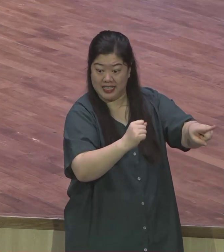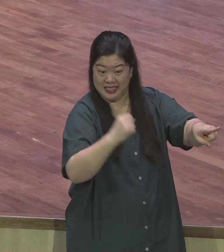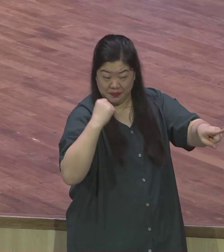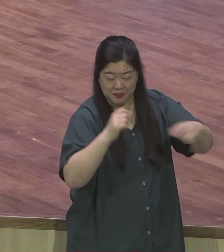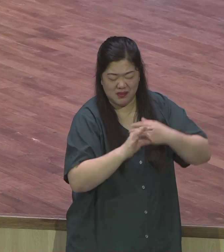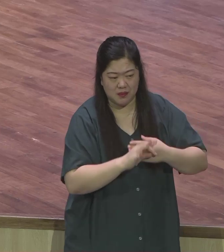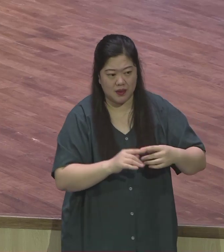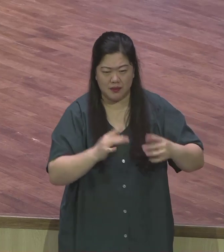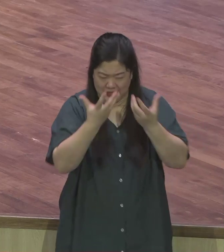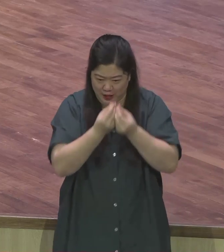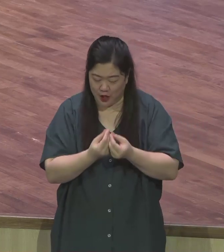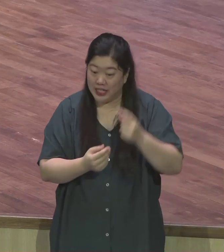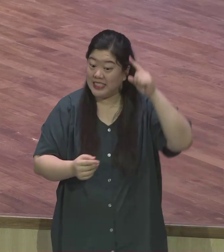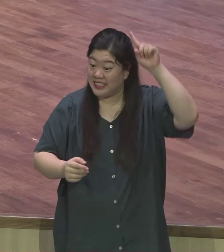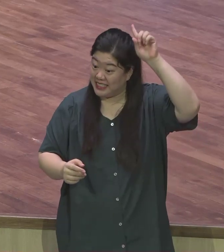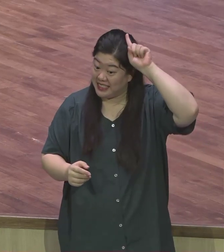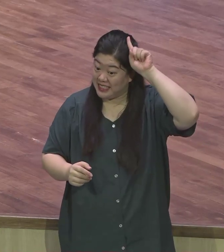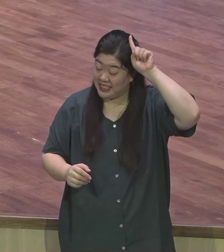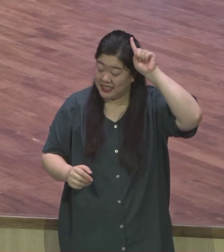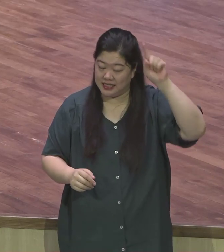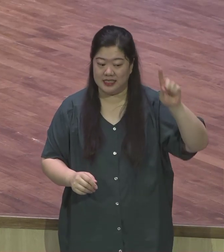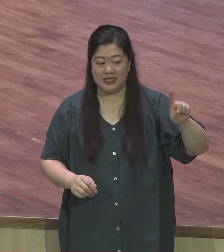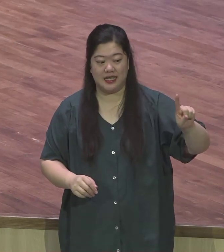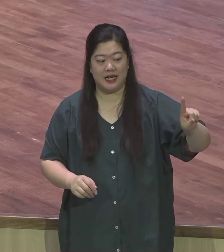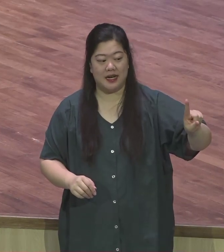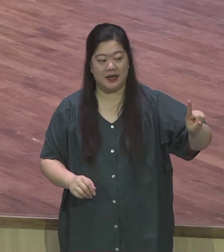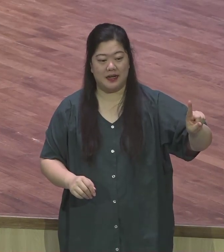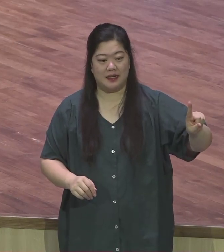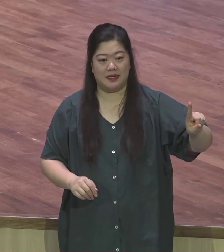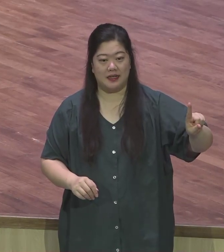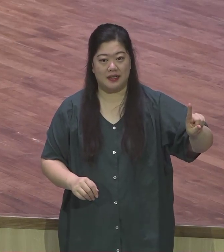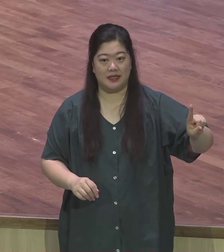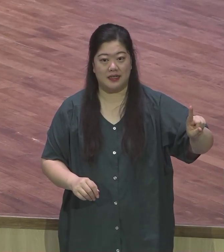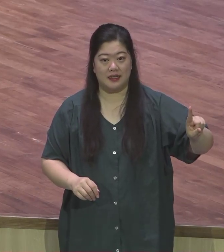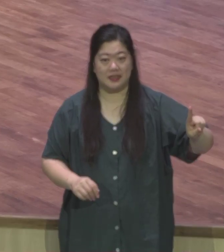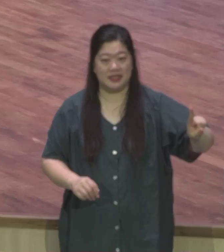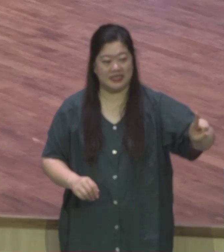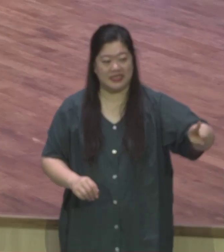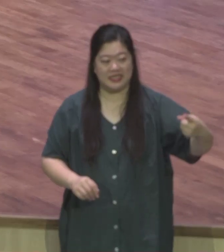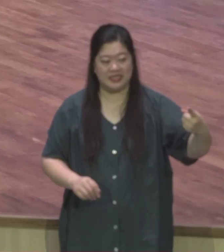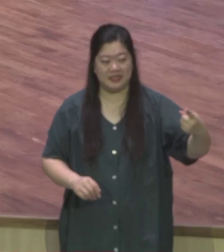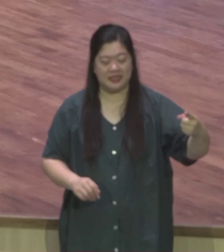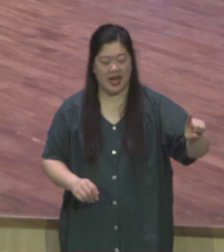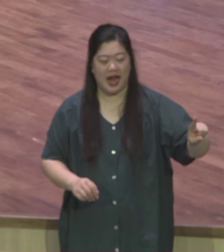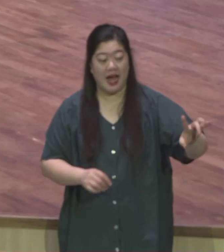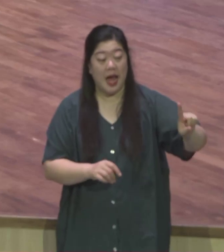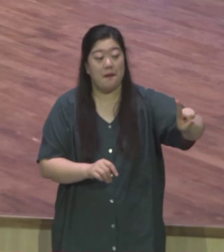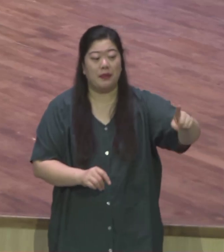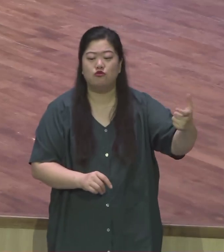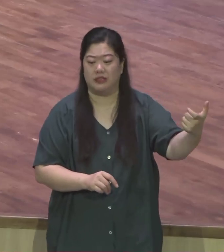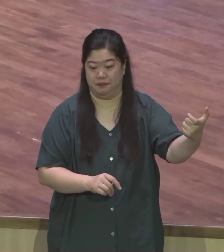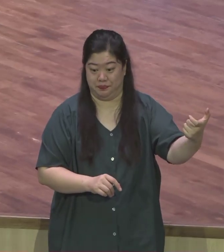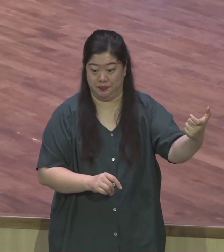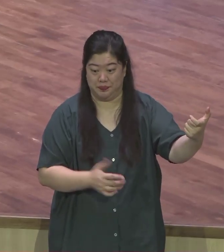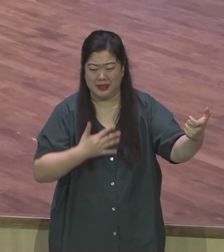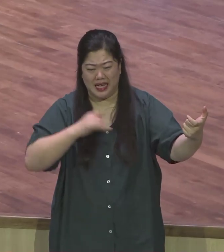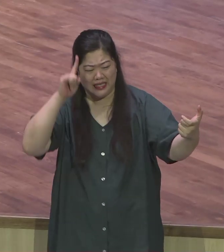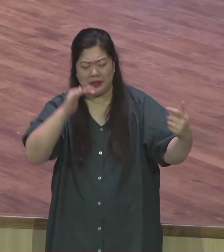160인데 그런 심리를 느낄 때는 사실 180키를 가진 사람으로 느껴질 때가 있습니다 이것을 우리가